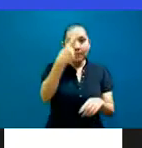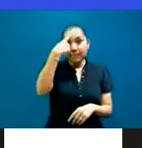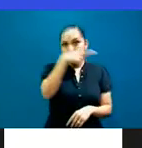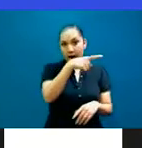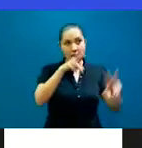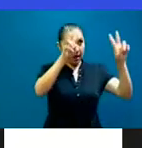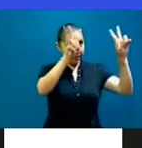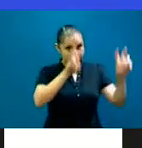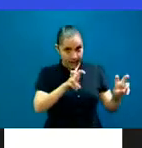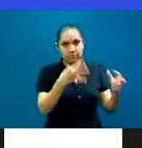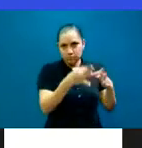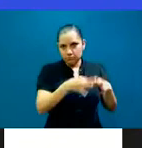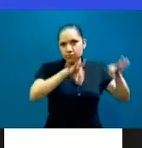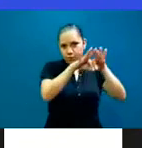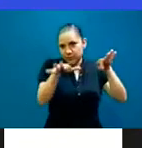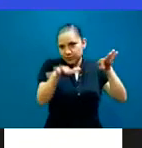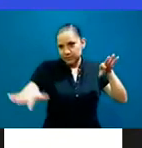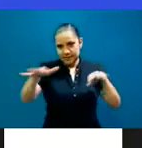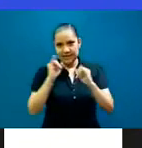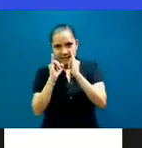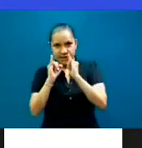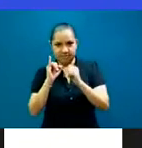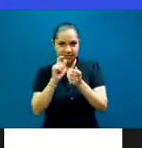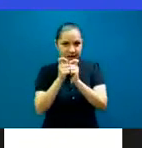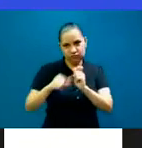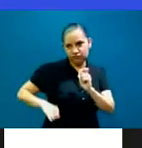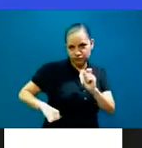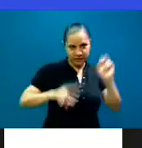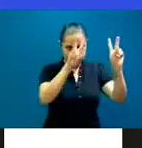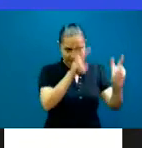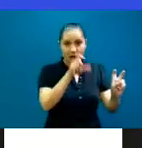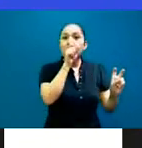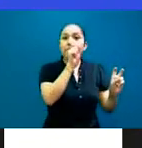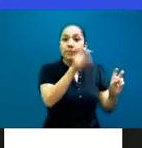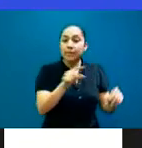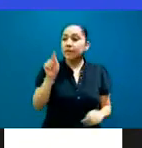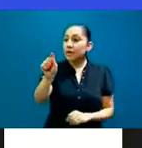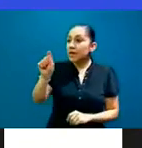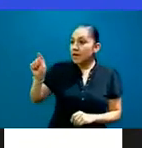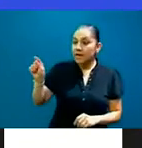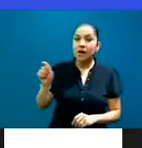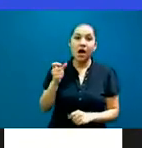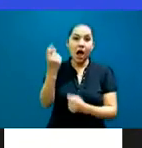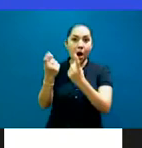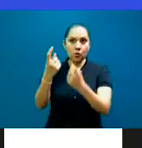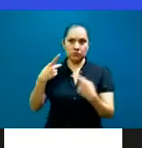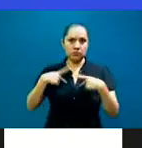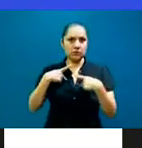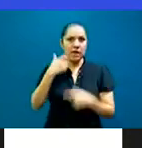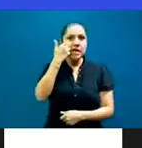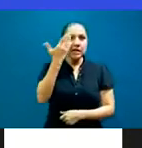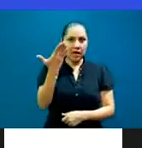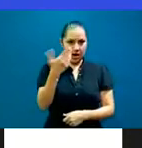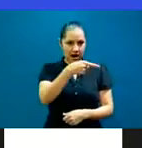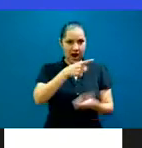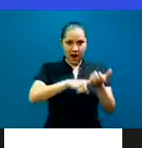profesión. Y por otro lado, que se les diera la oportunidad a aquellos intérpretes que quieren ser parte del colegio, pues